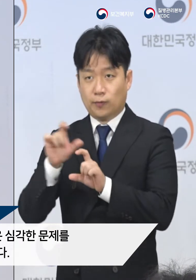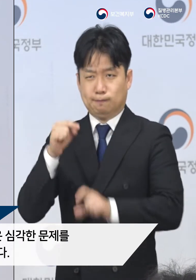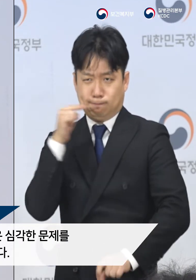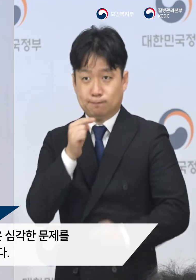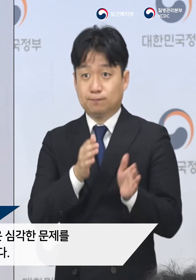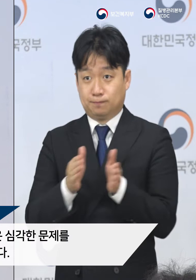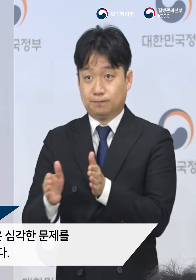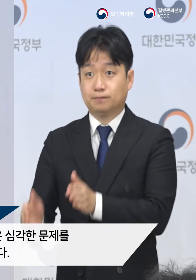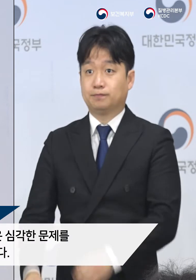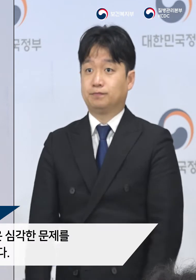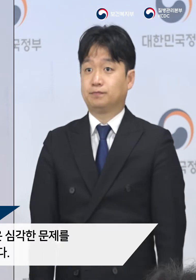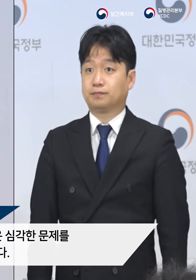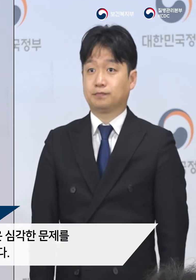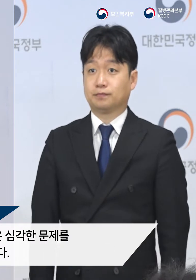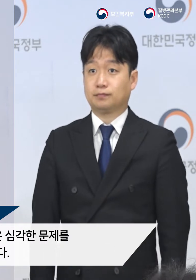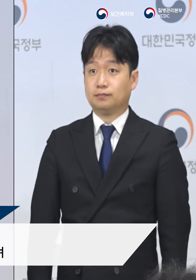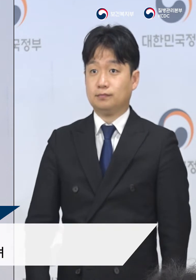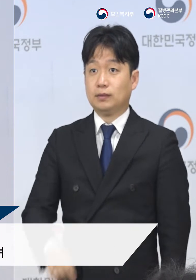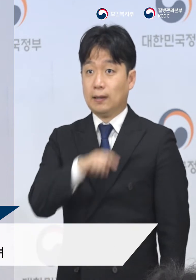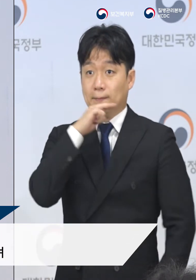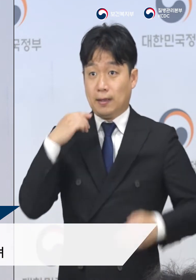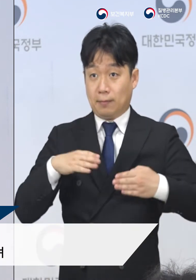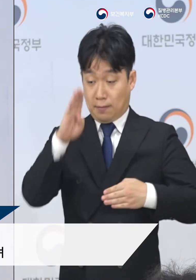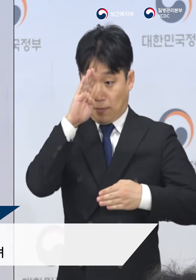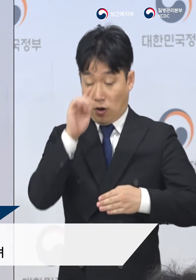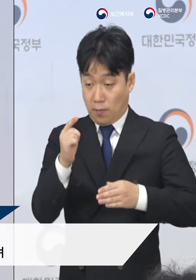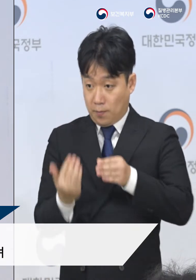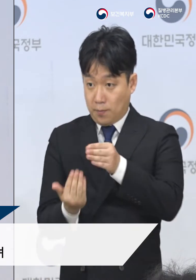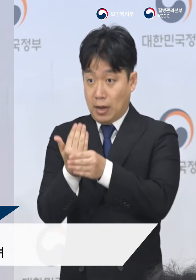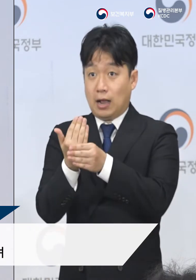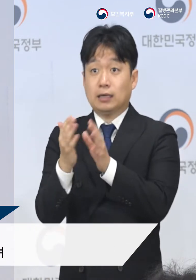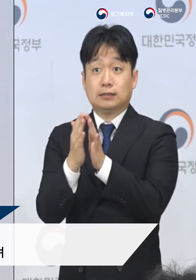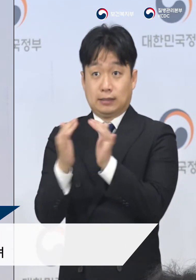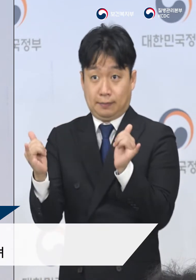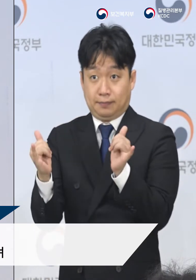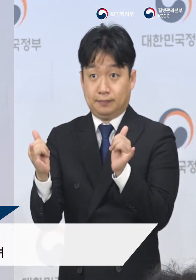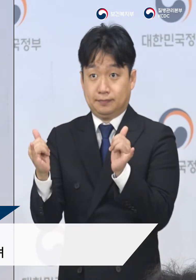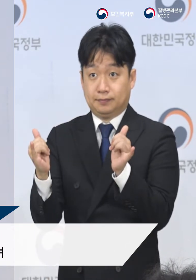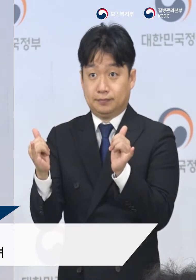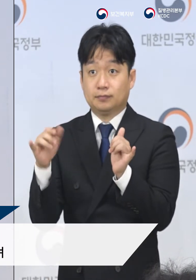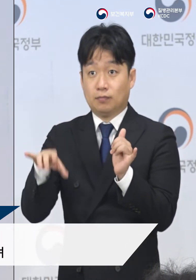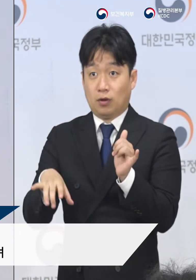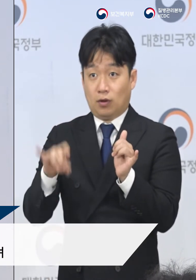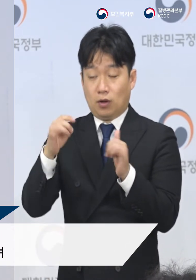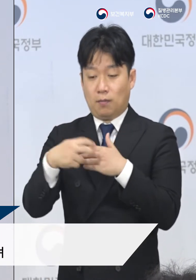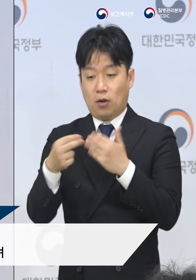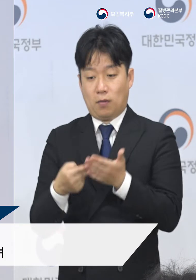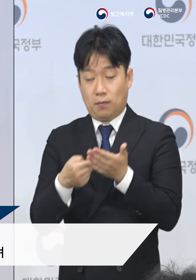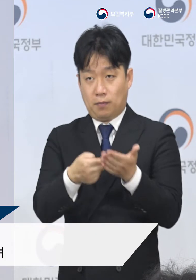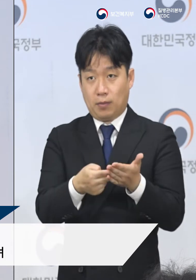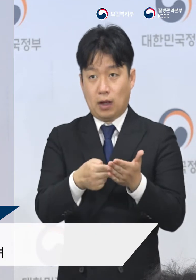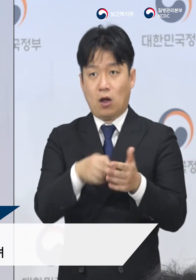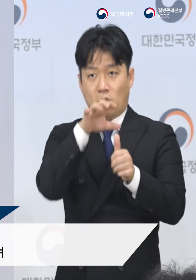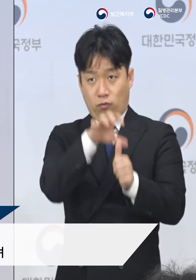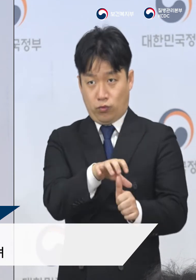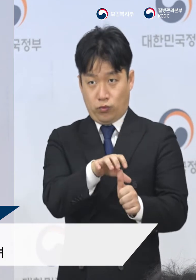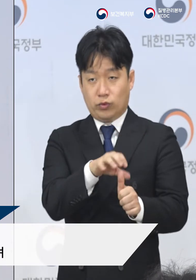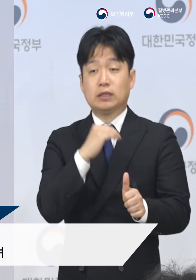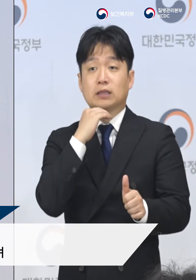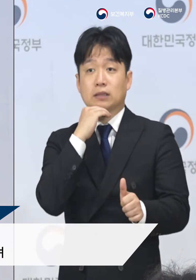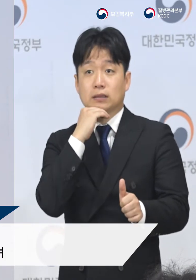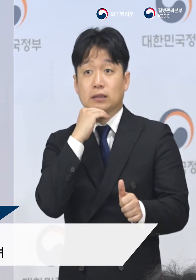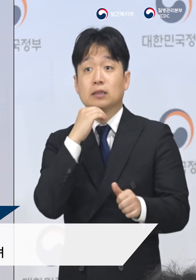강화하겠습니다. 폐렴 증세가 있어 병원에 입원하는 환자에 대해서는 우선 격리실에 대기하면서